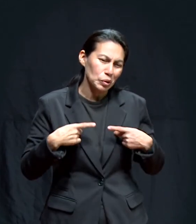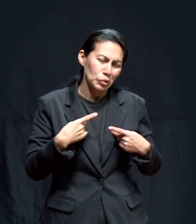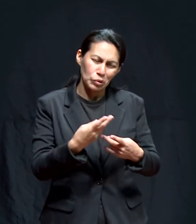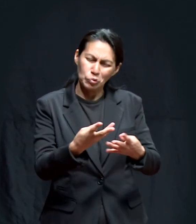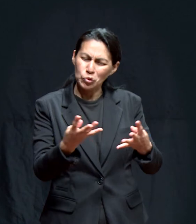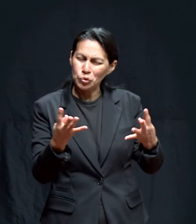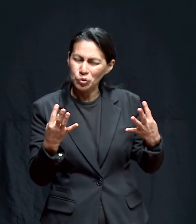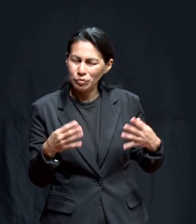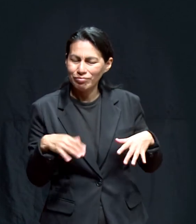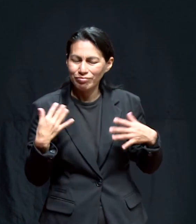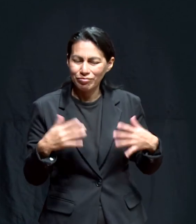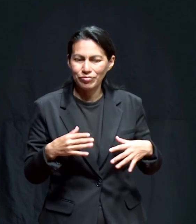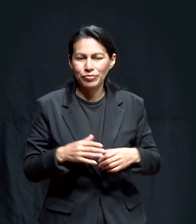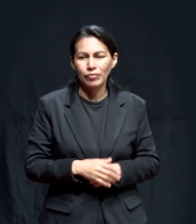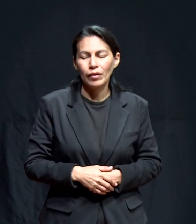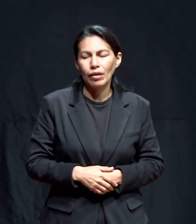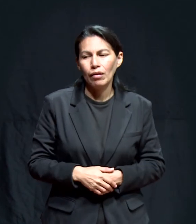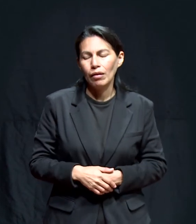Y éramos muchos.